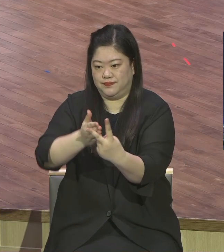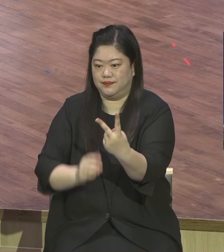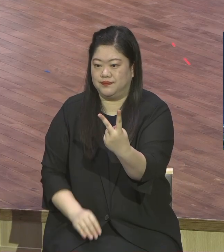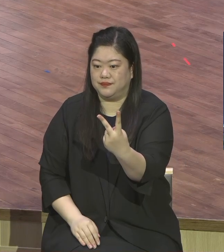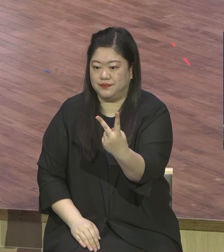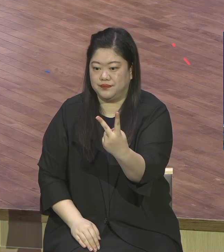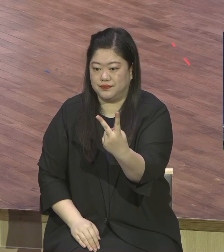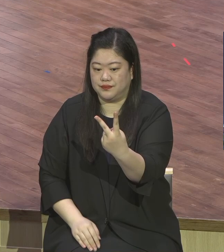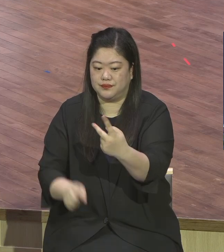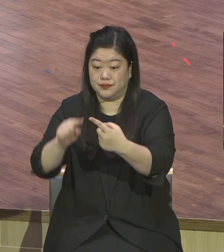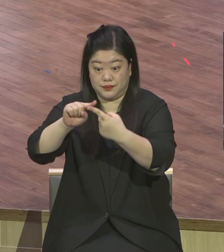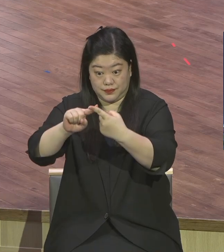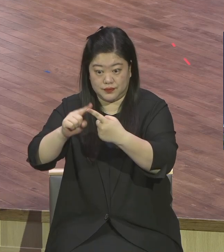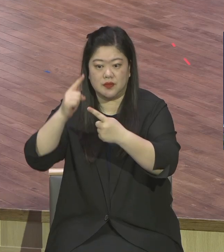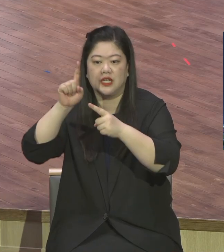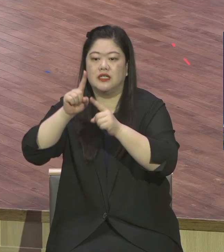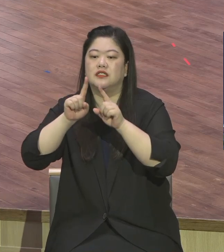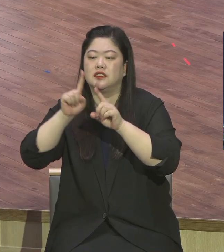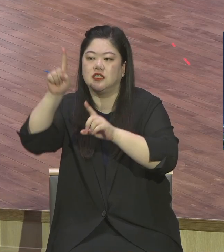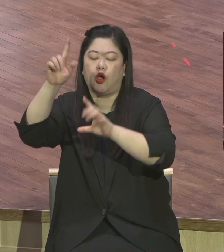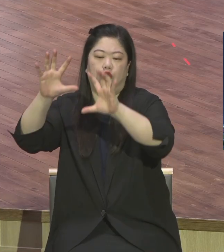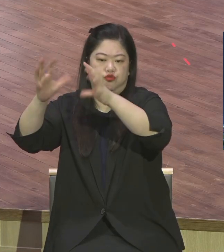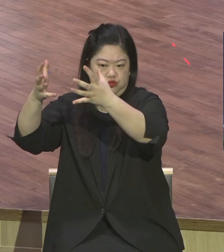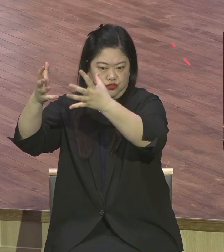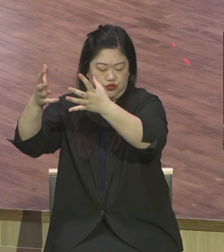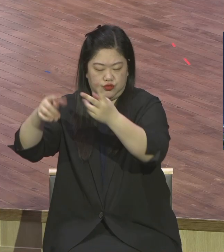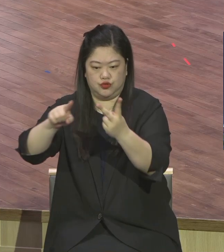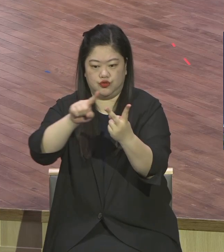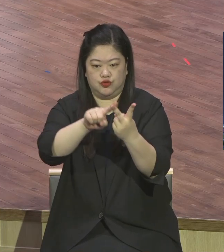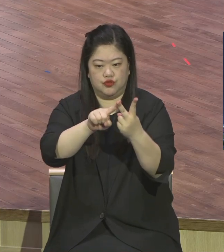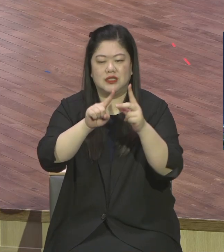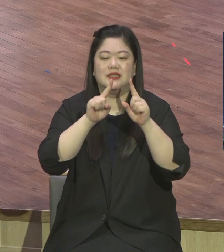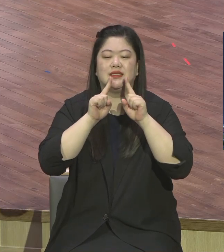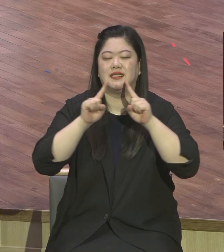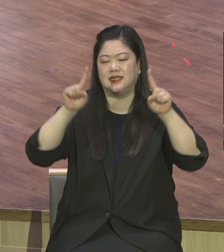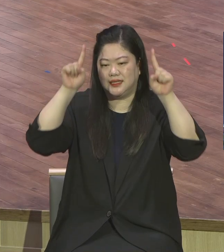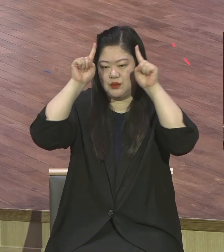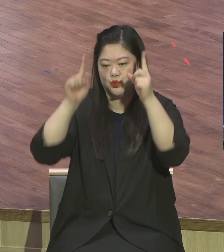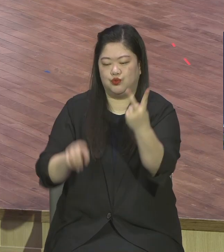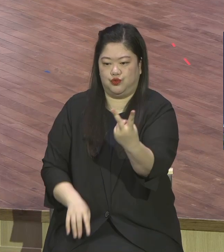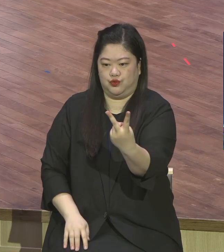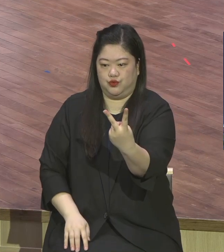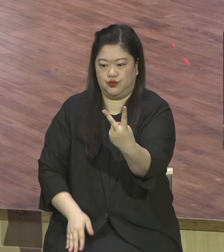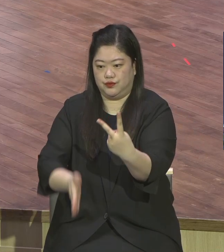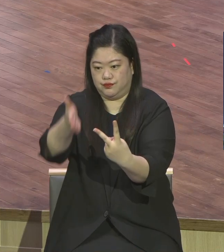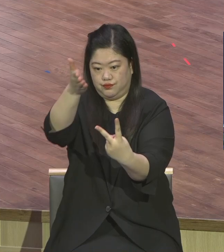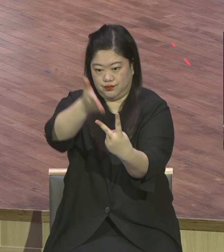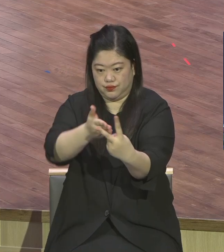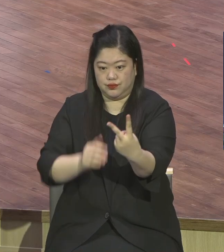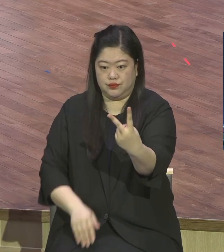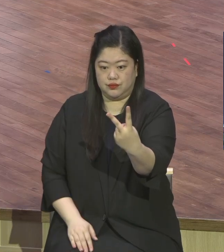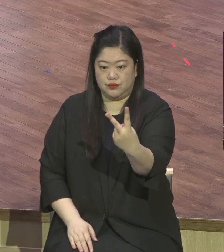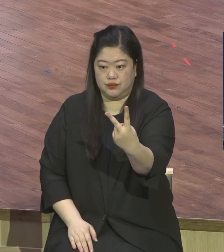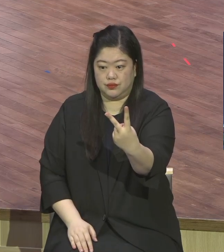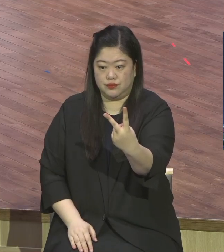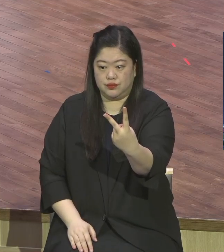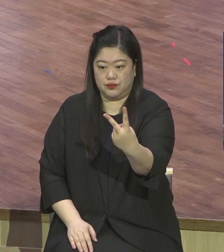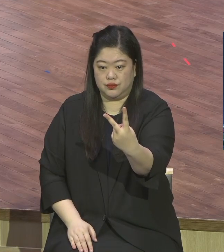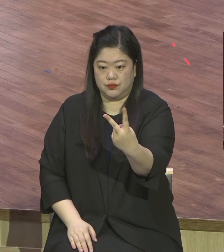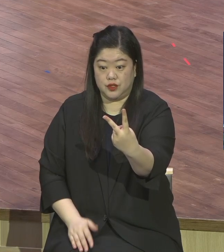천국과 지옥이에요. 영혼이 갈 곳이 두 군데밖에 없어요. 그래서 참 지옥 간 사람을 보고 목사들은